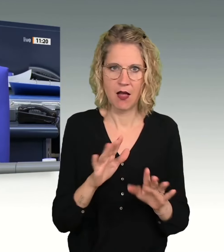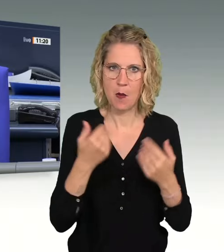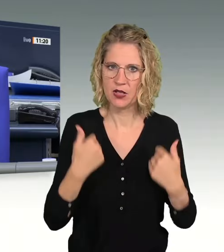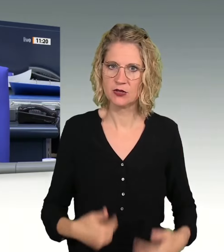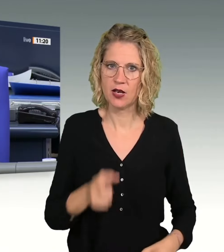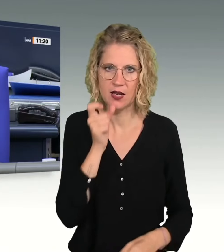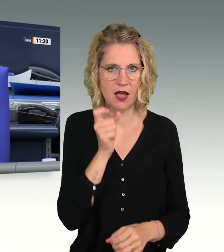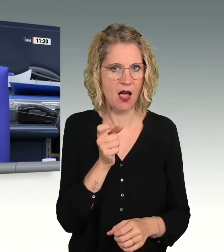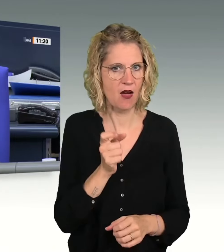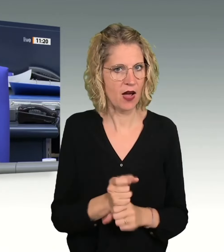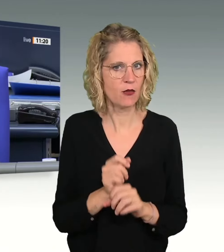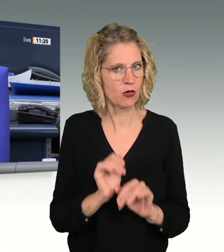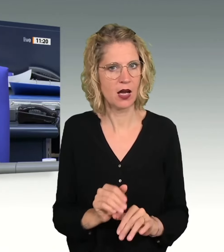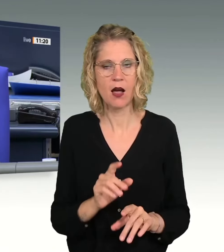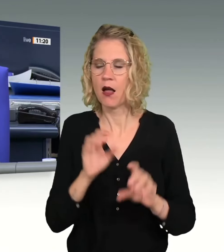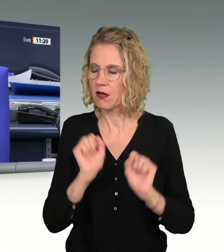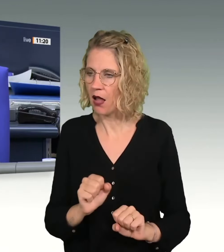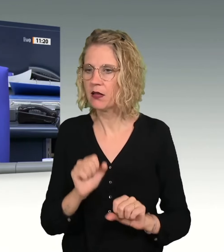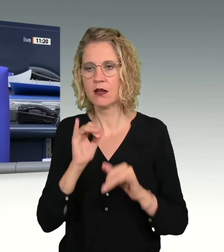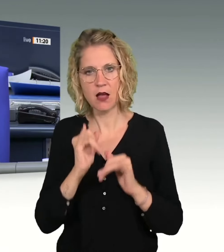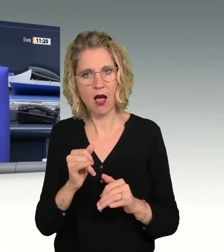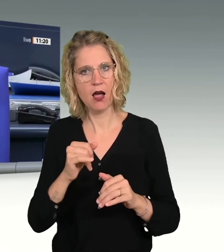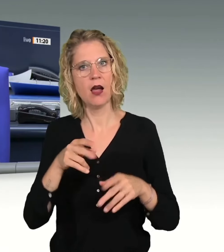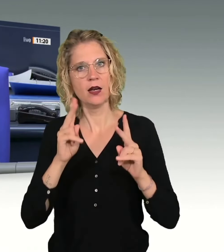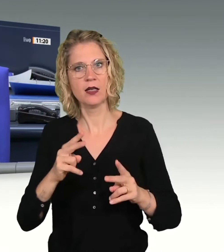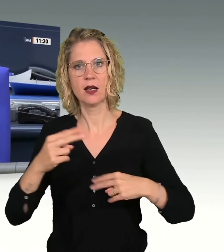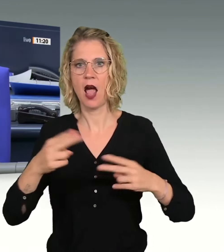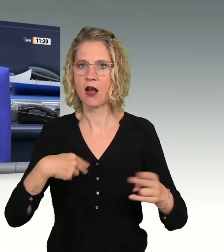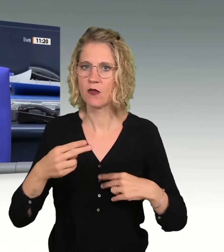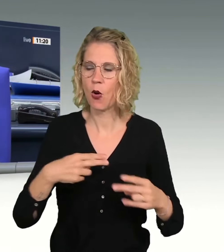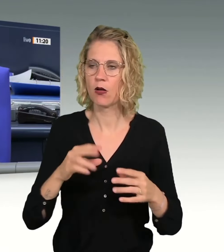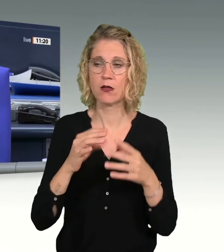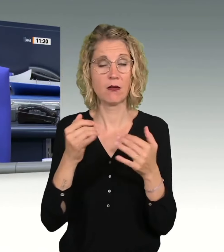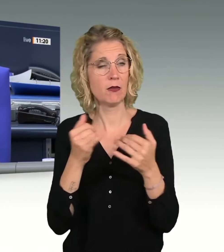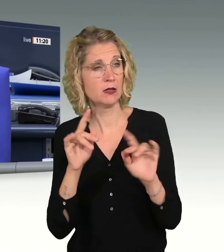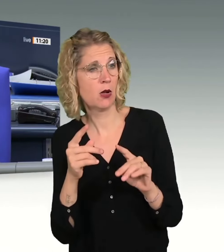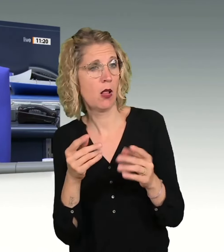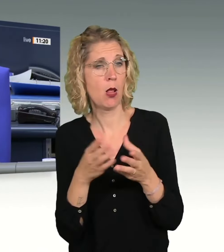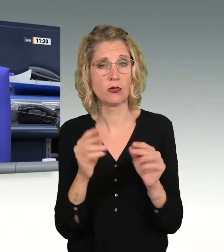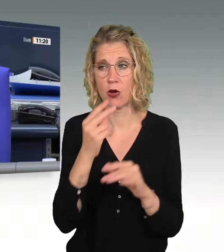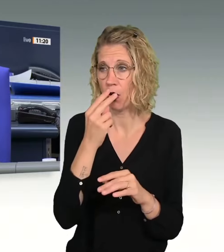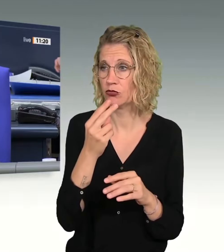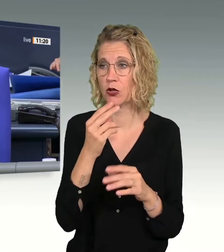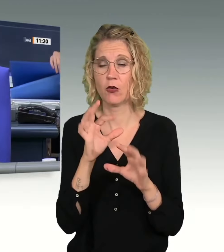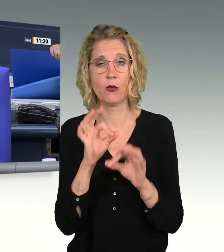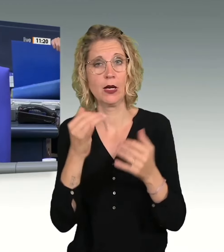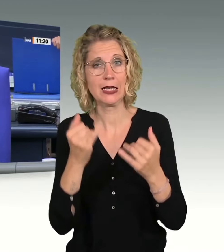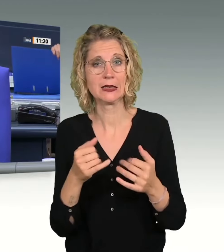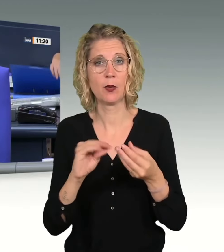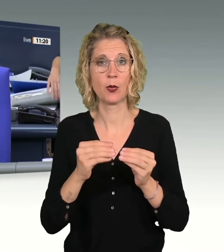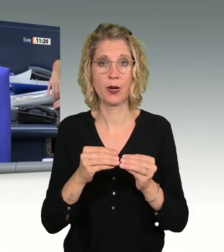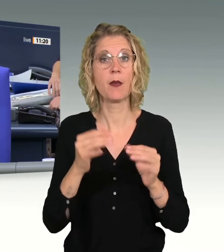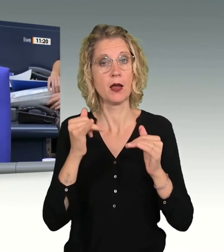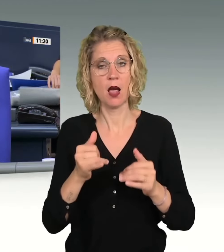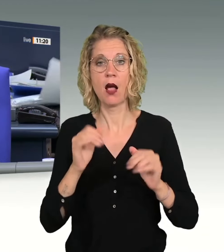Antworten auf anstehende Probleme streiten. Aber würdigen wir uns nicht gegenseitig